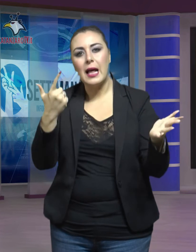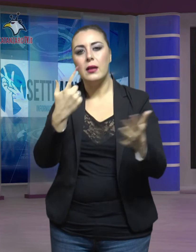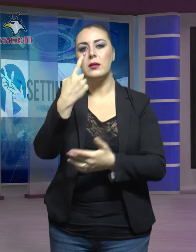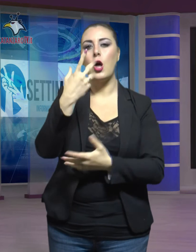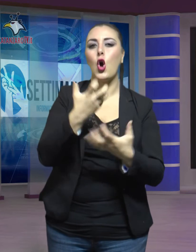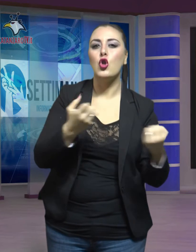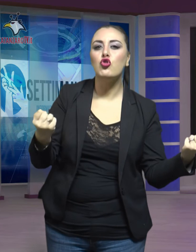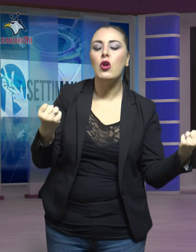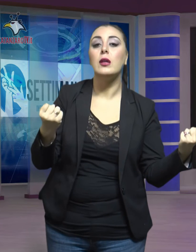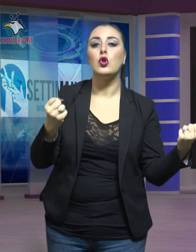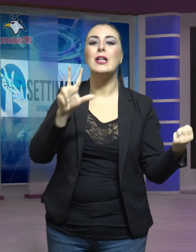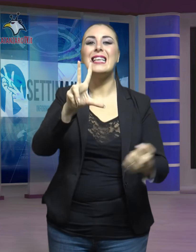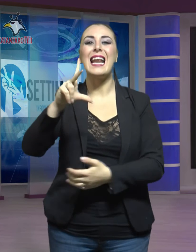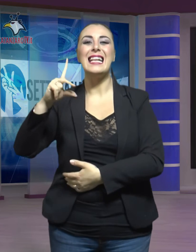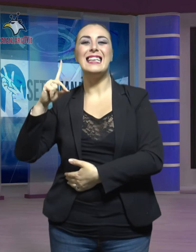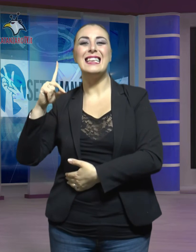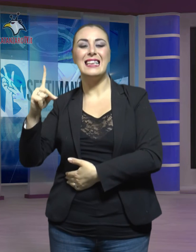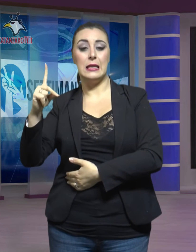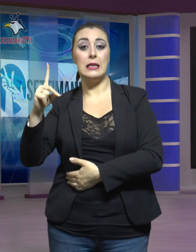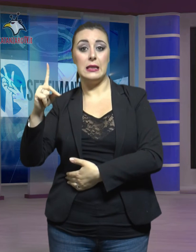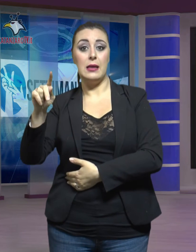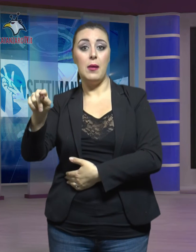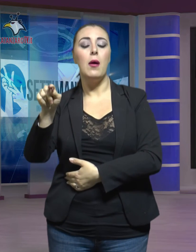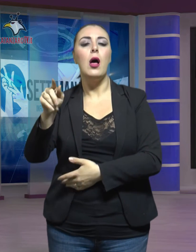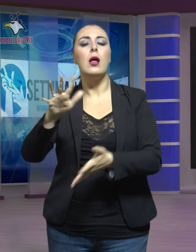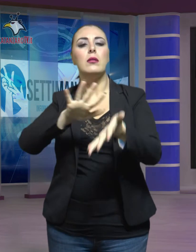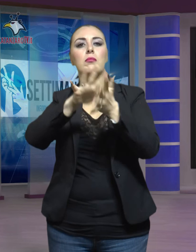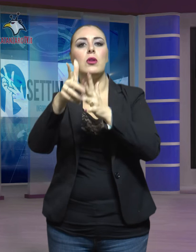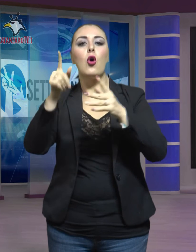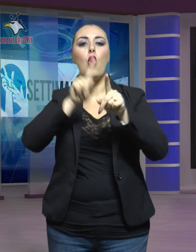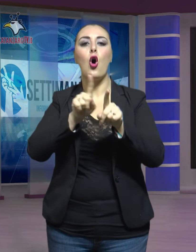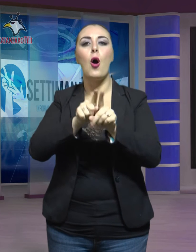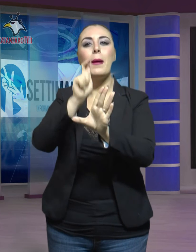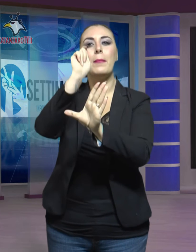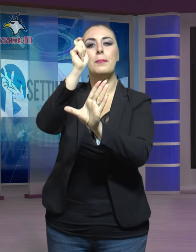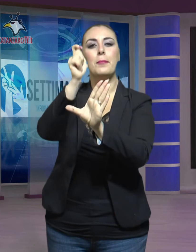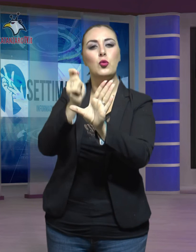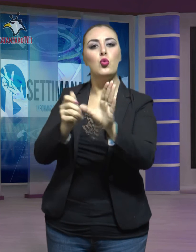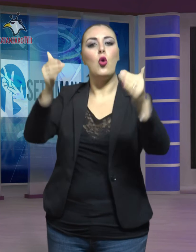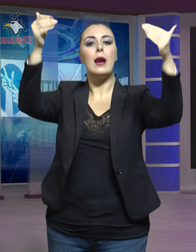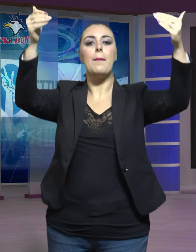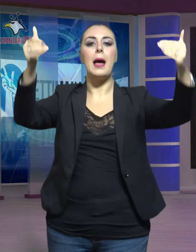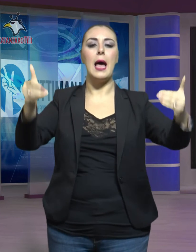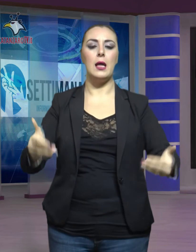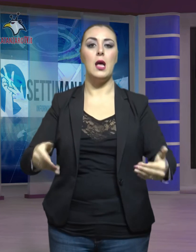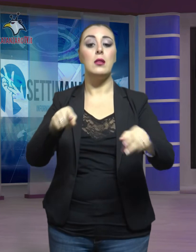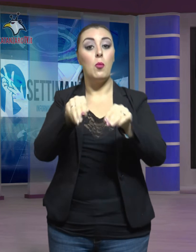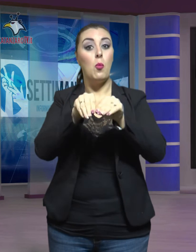dell'artista che appaiono come sculture da parete. La mostra potrà essere